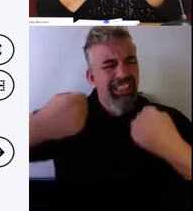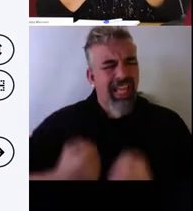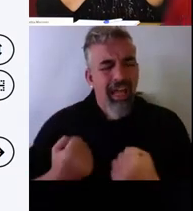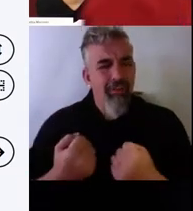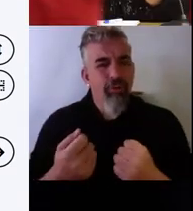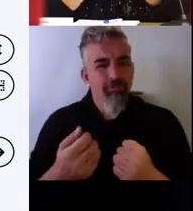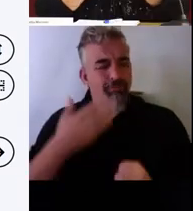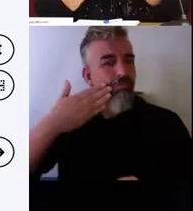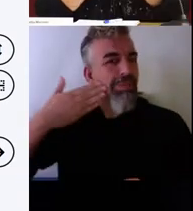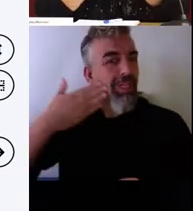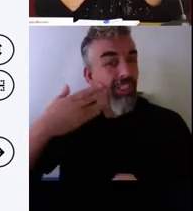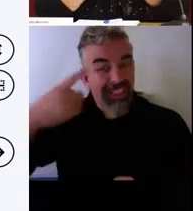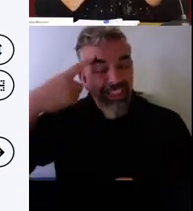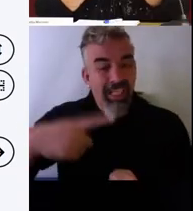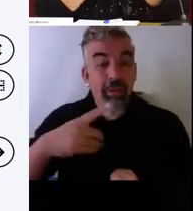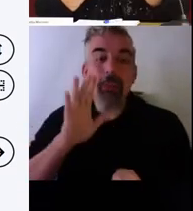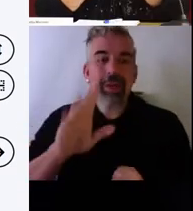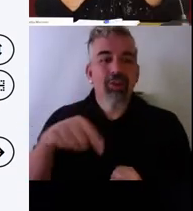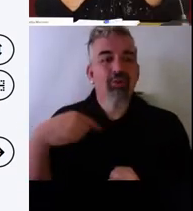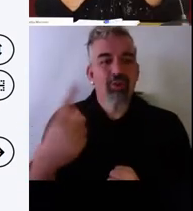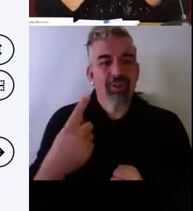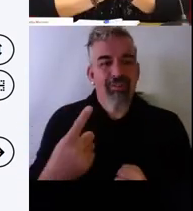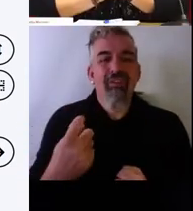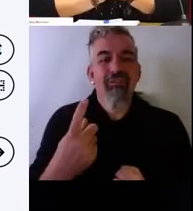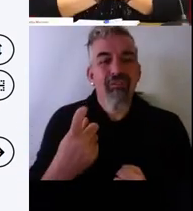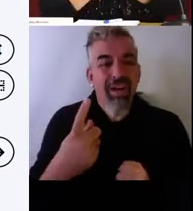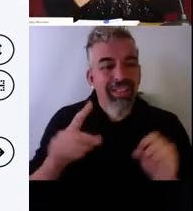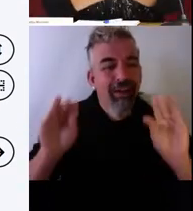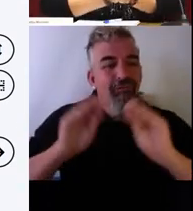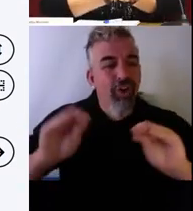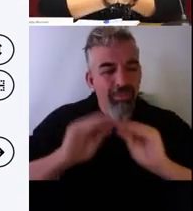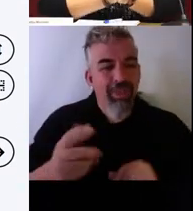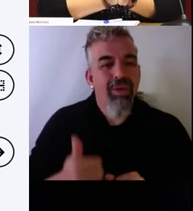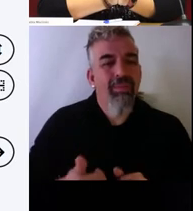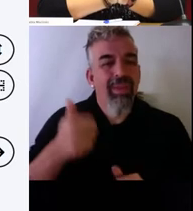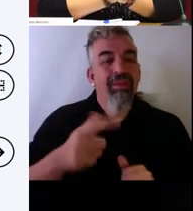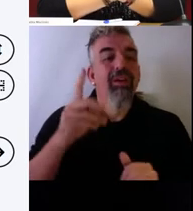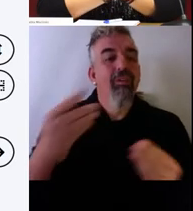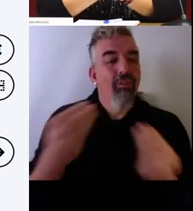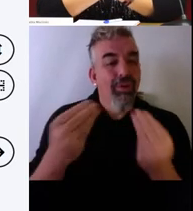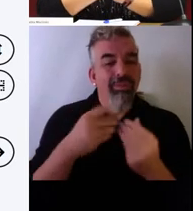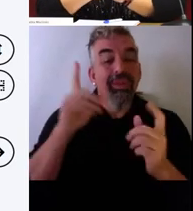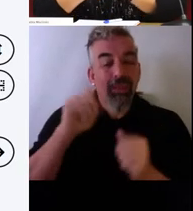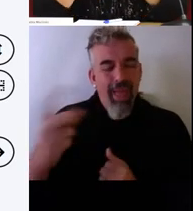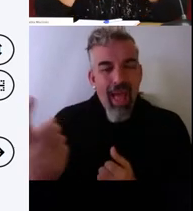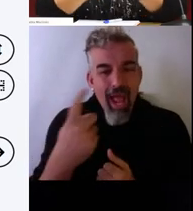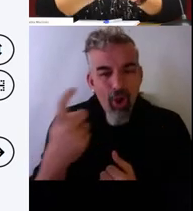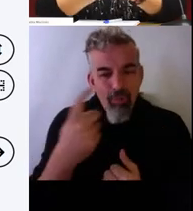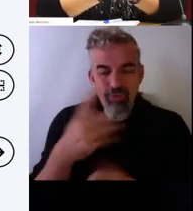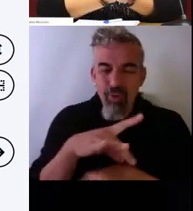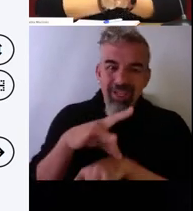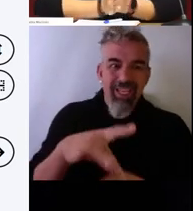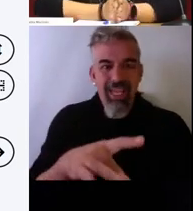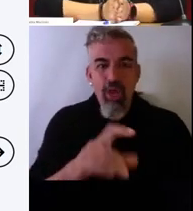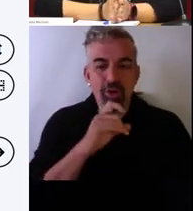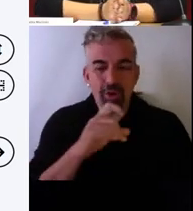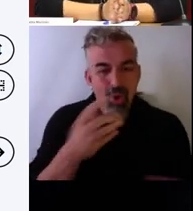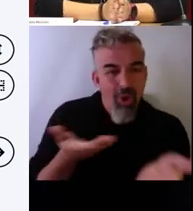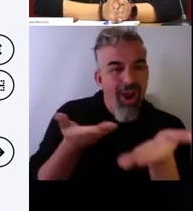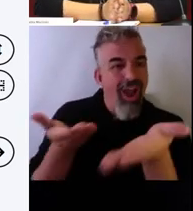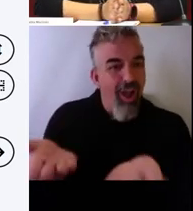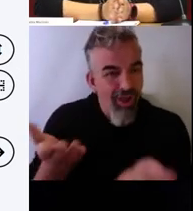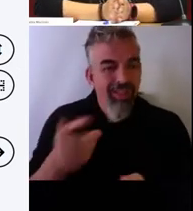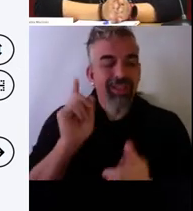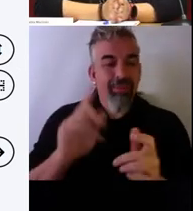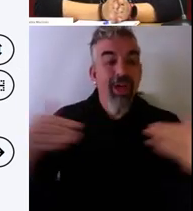dominan. Pero luego les falta esa parte de formación, de cómo llevar al alumno, de cómo hacer que esas